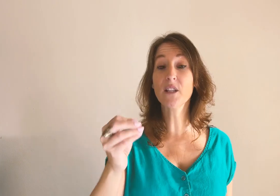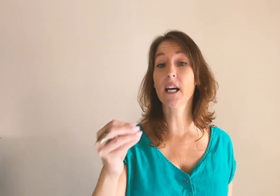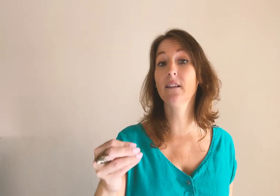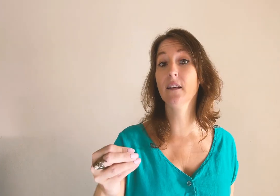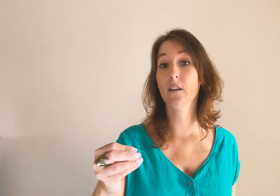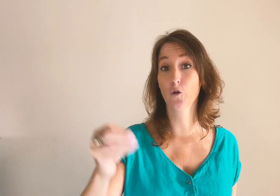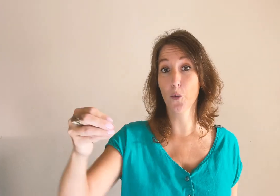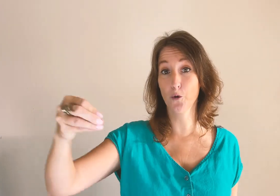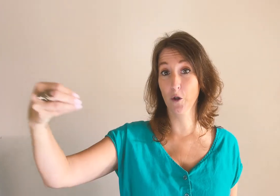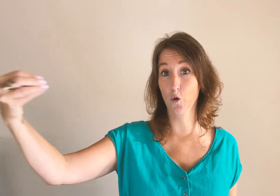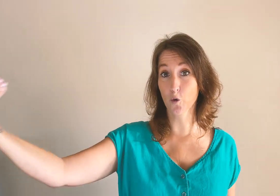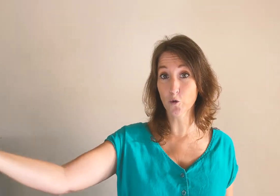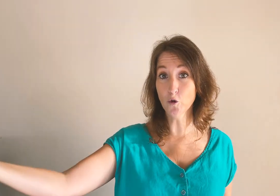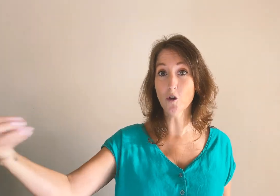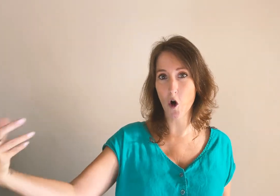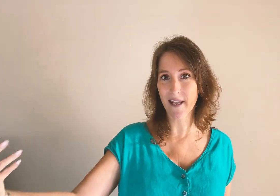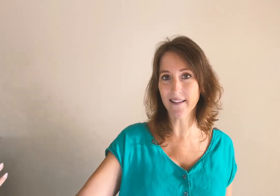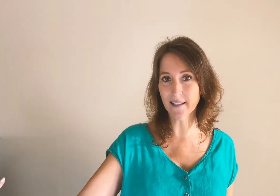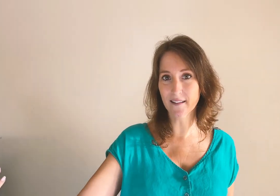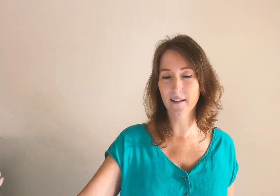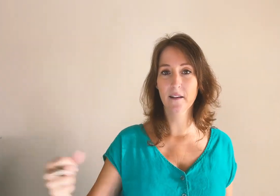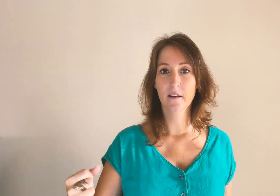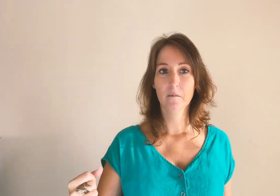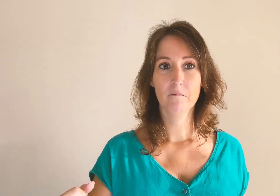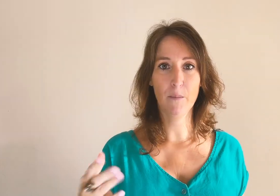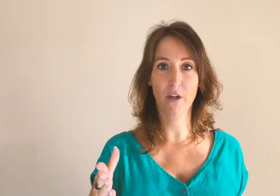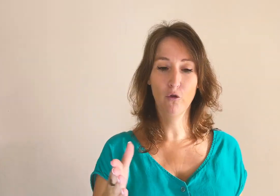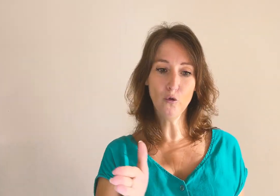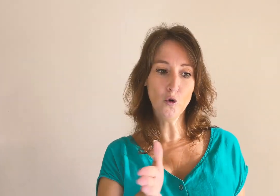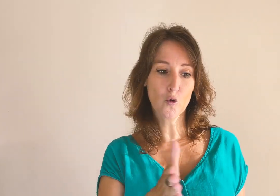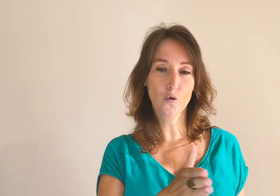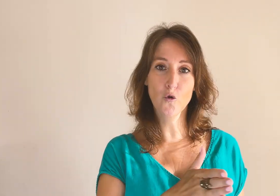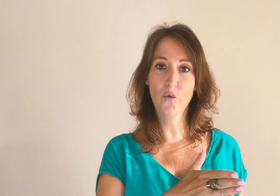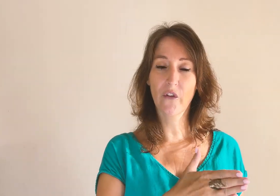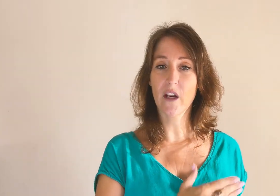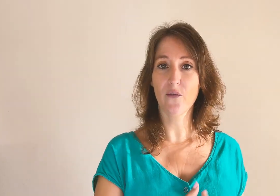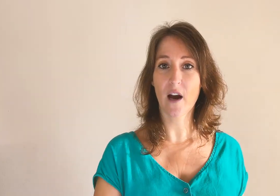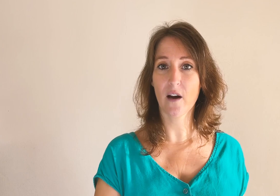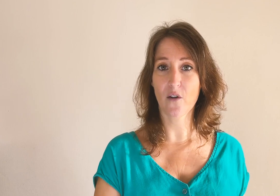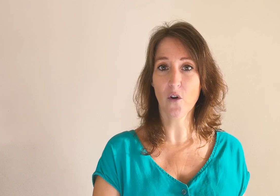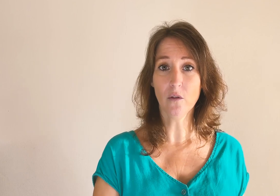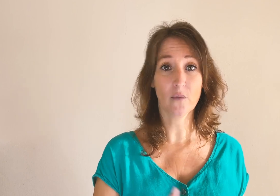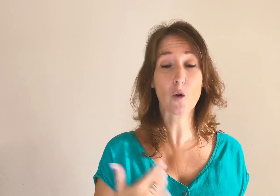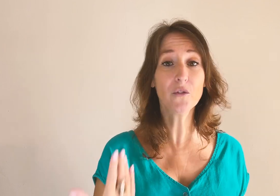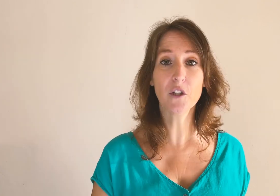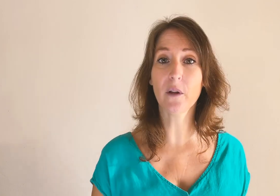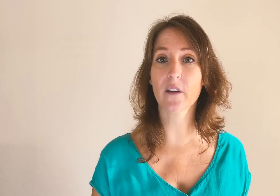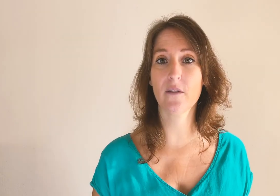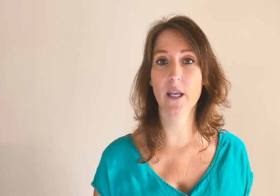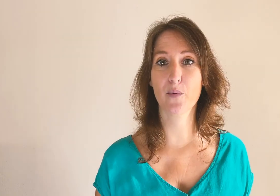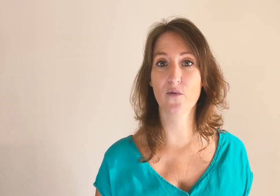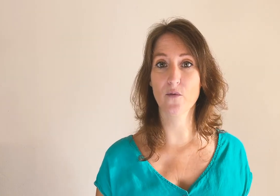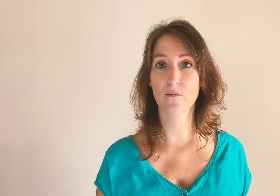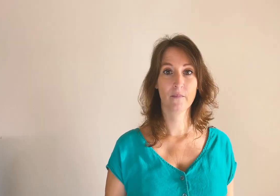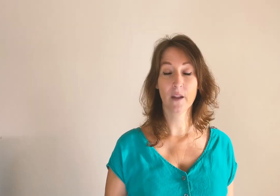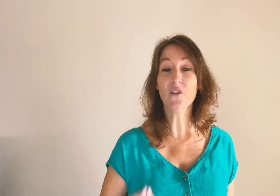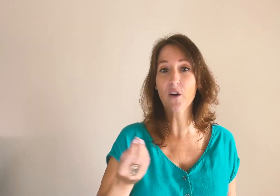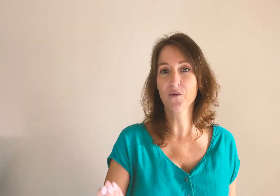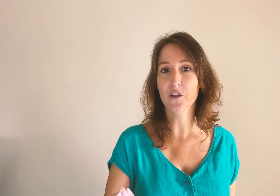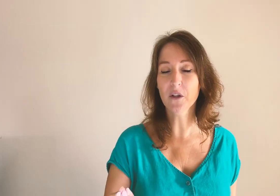arrêtez de produire du contenu organique, eh bien, tout le contenu que vous allez faire avant va continuer de travailler pour vous et va continuer